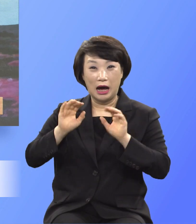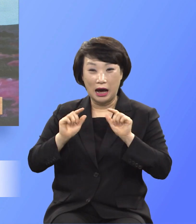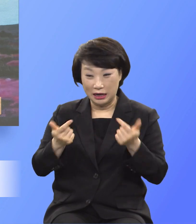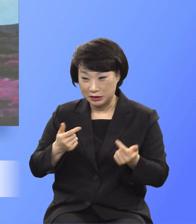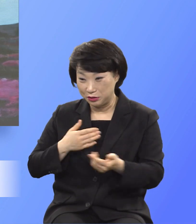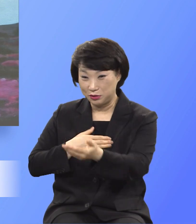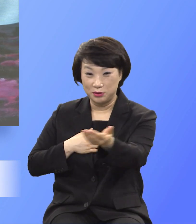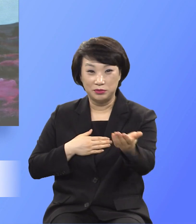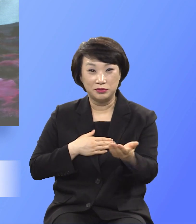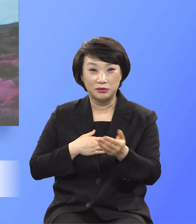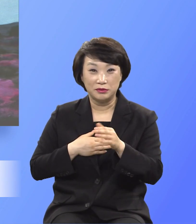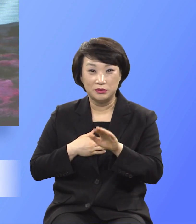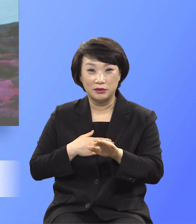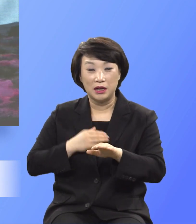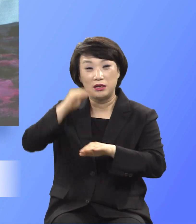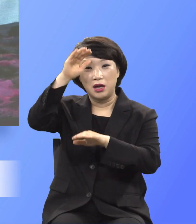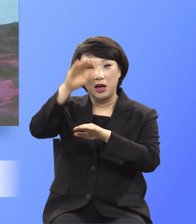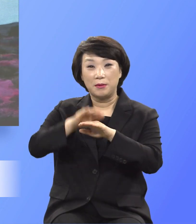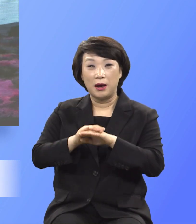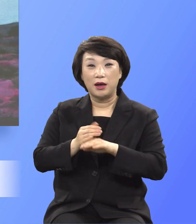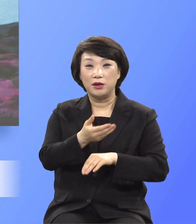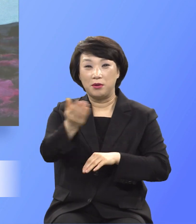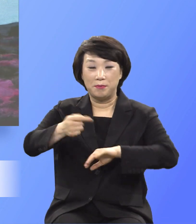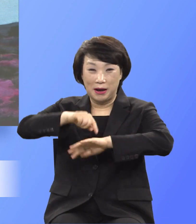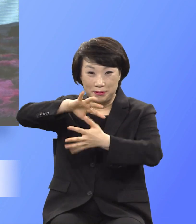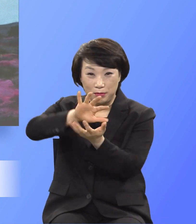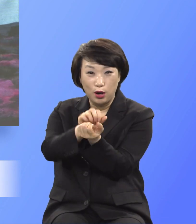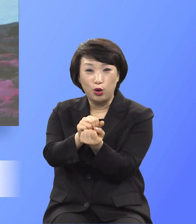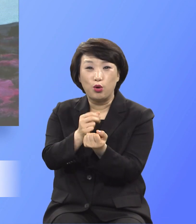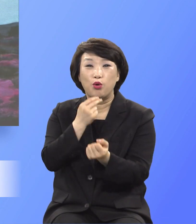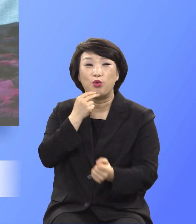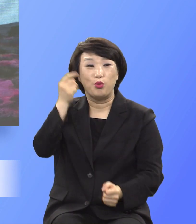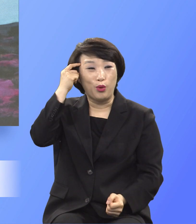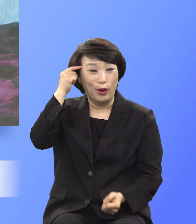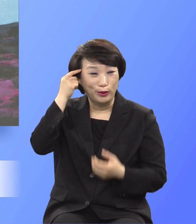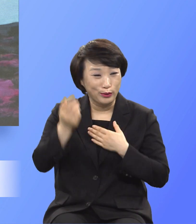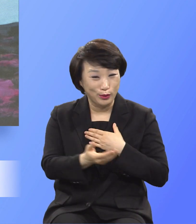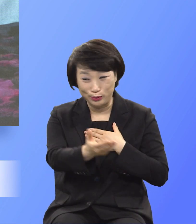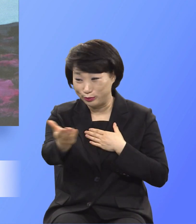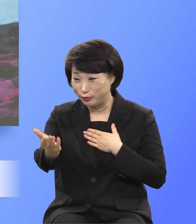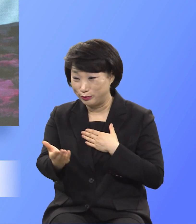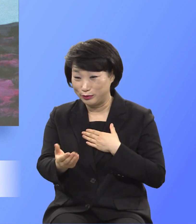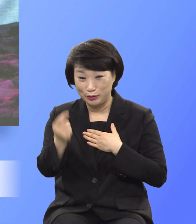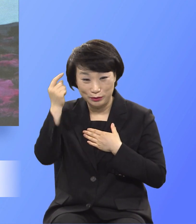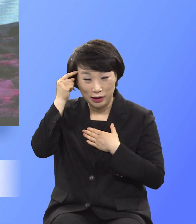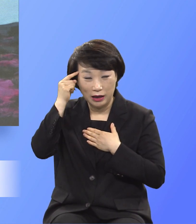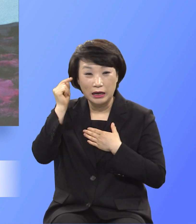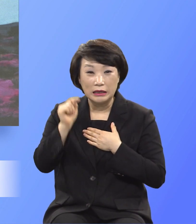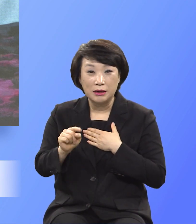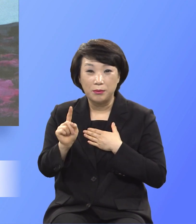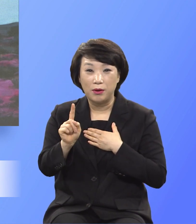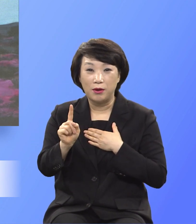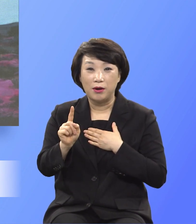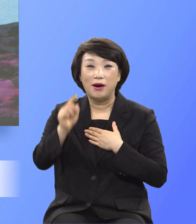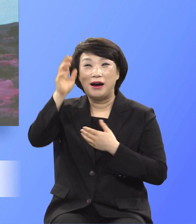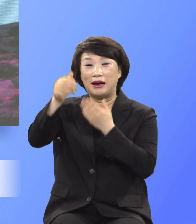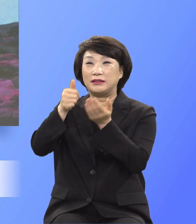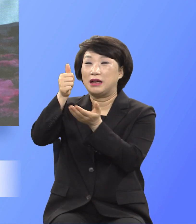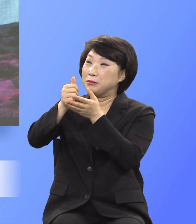예배에 전력을 다하지 못하는 이유가 뭐냐 이것은 하나님을 향한